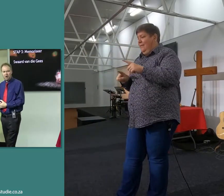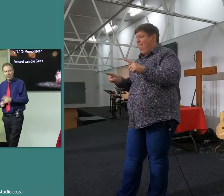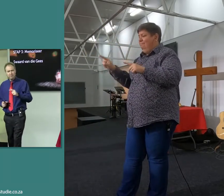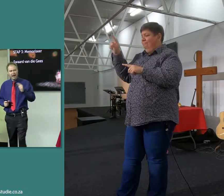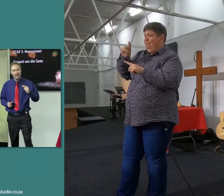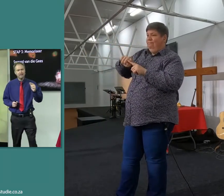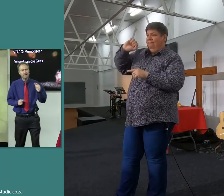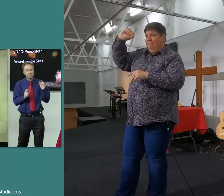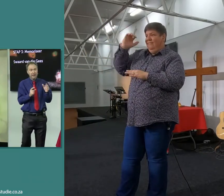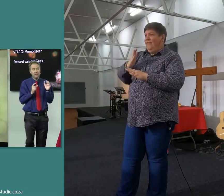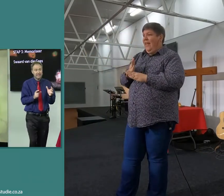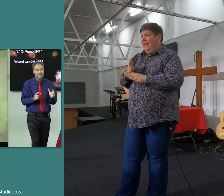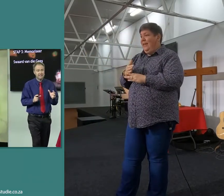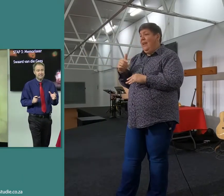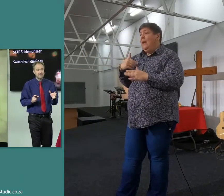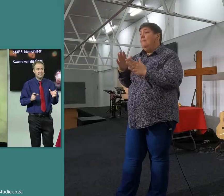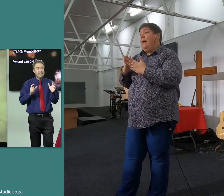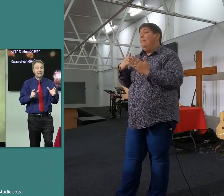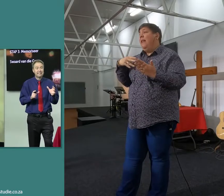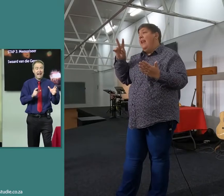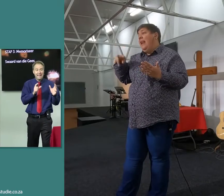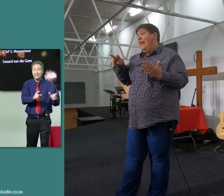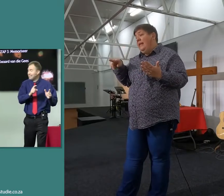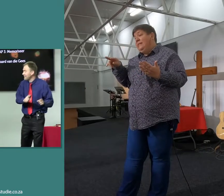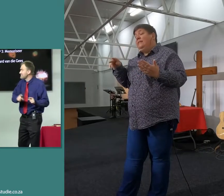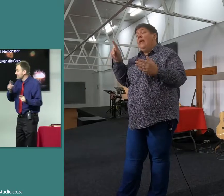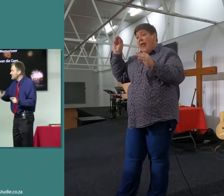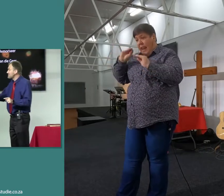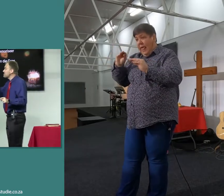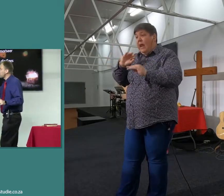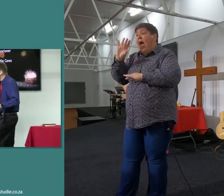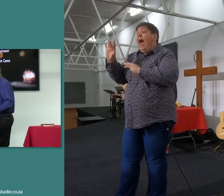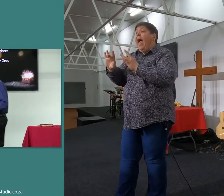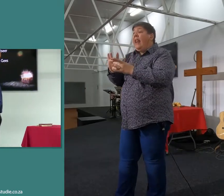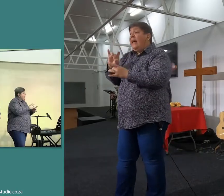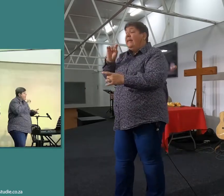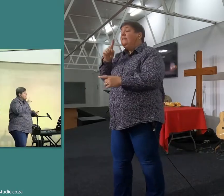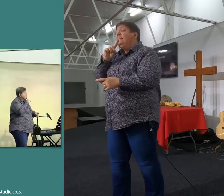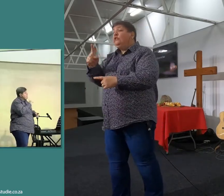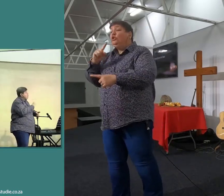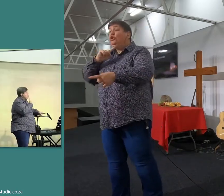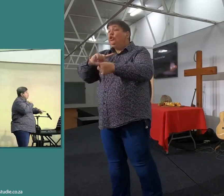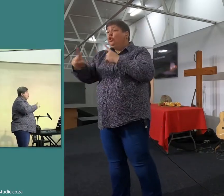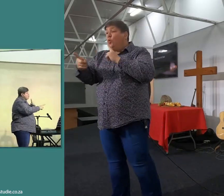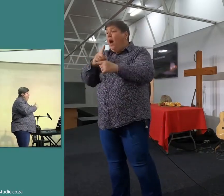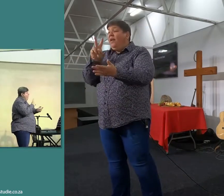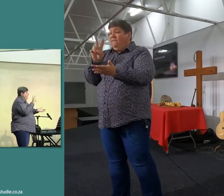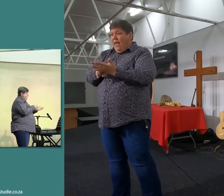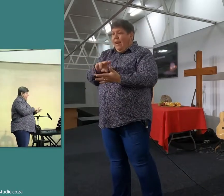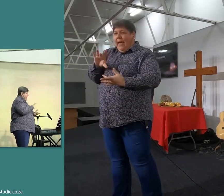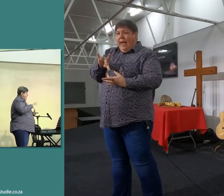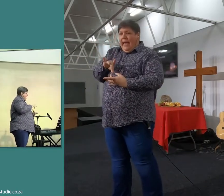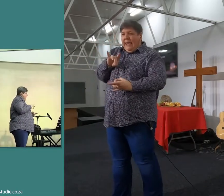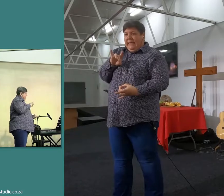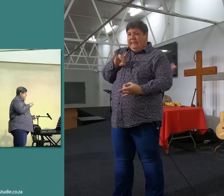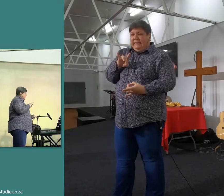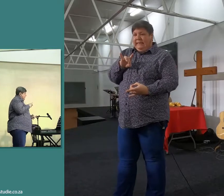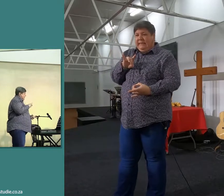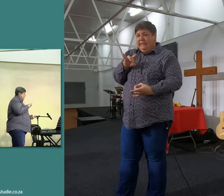die Bijbel lees, leer, die Heilige Geest is die swaard van die Geest, dit is ook om ek en jy moet moeie te doen,